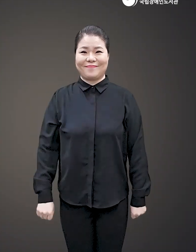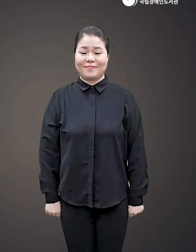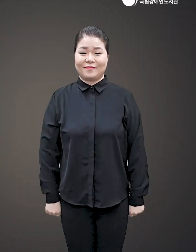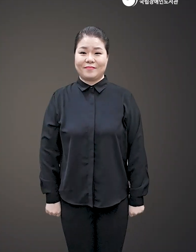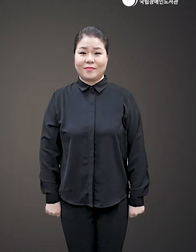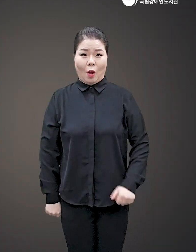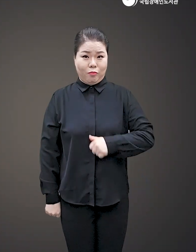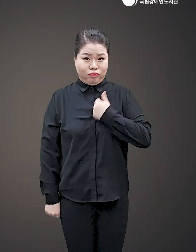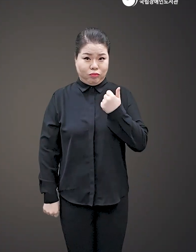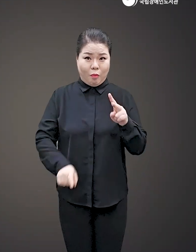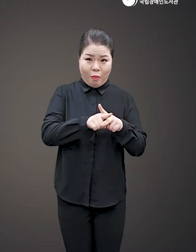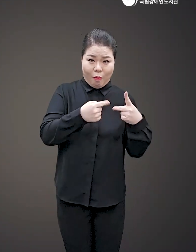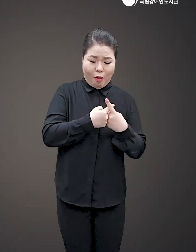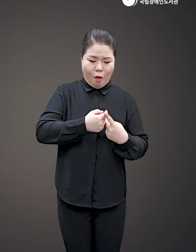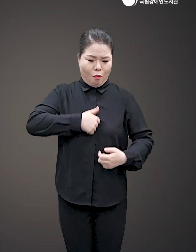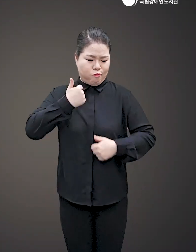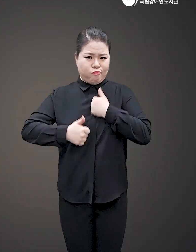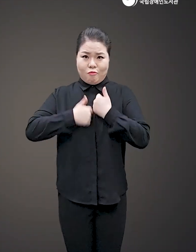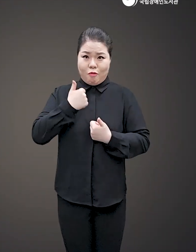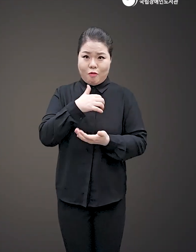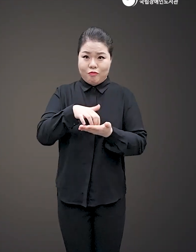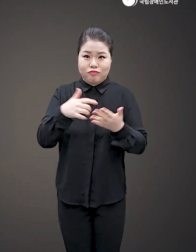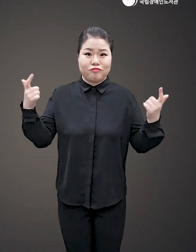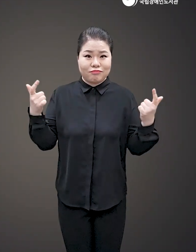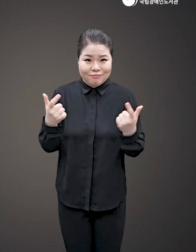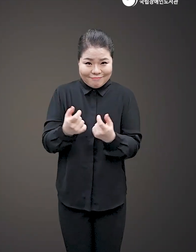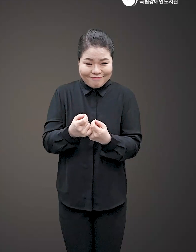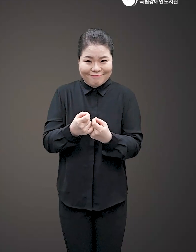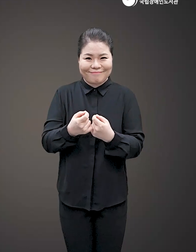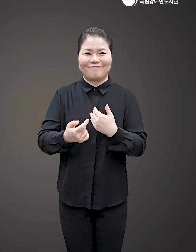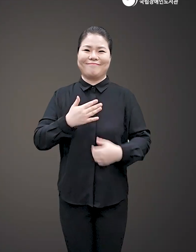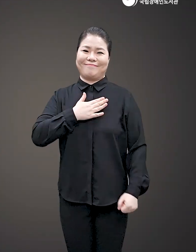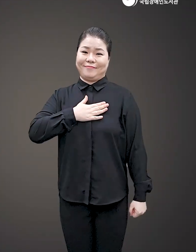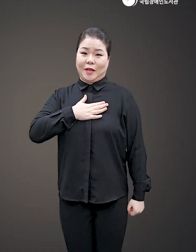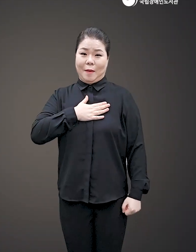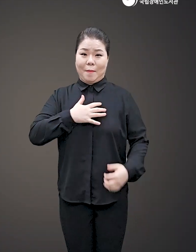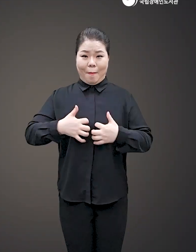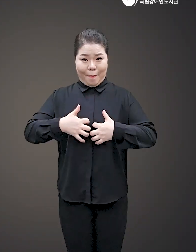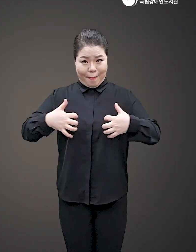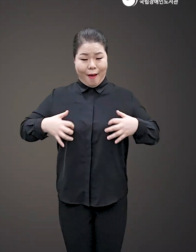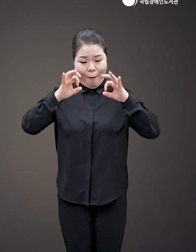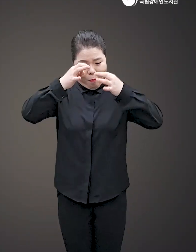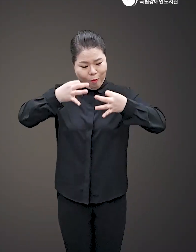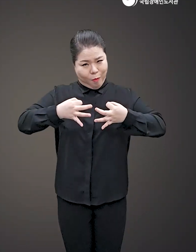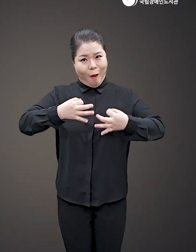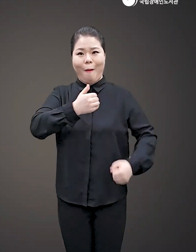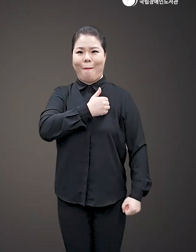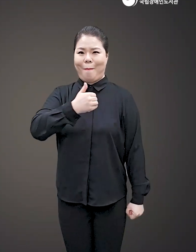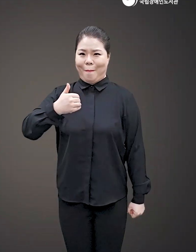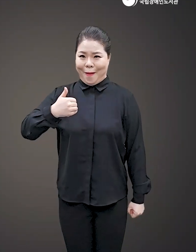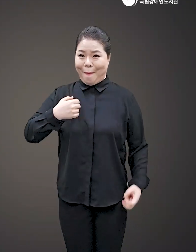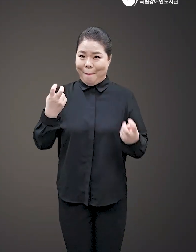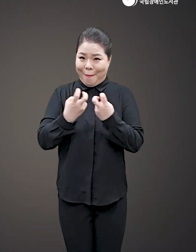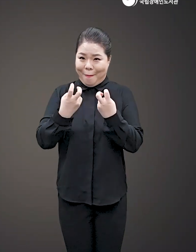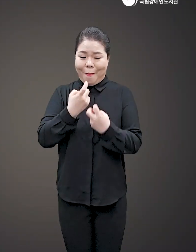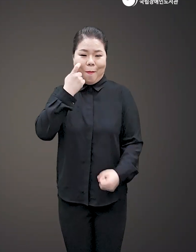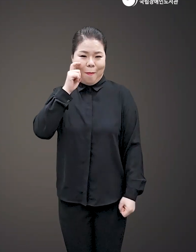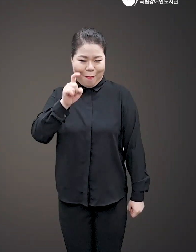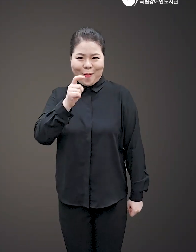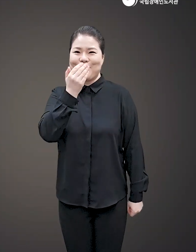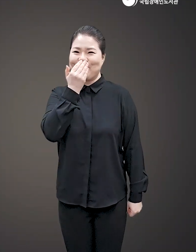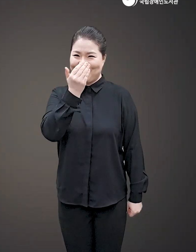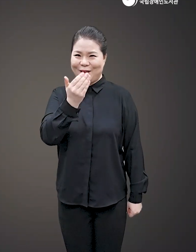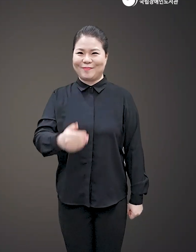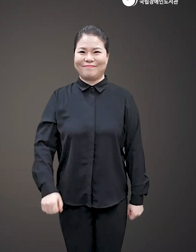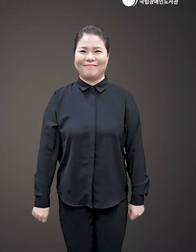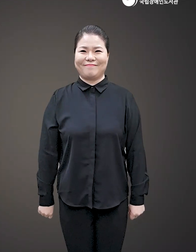내 안에 분노를 이해하면 화가 나는 횟수가 줄어들고 내면의 진짜 감정을 들여다보고 이를 충족시킬